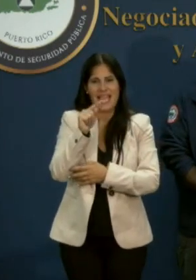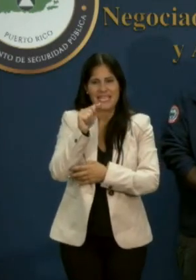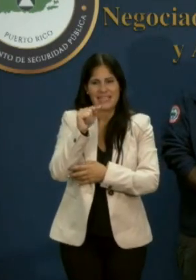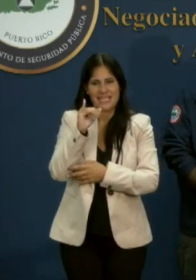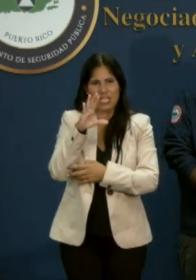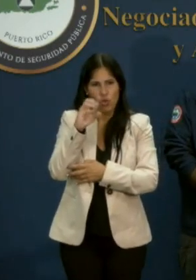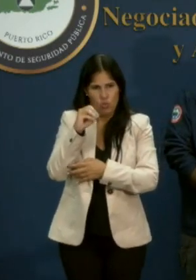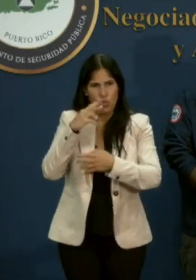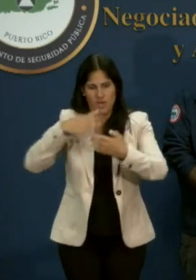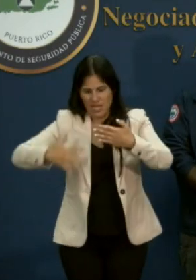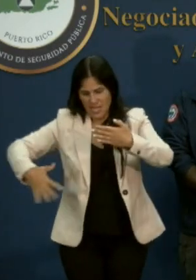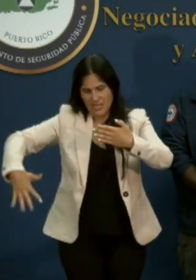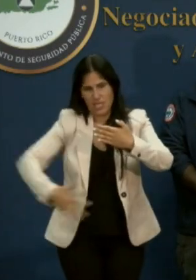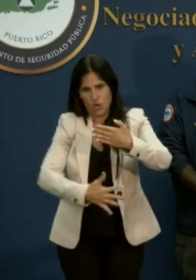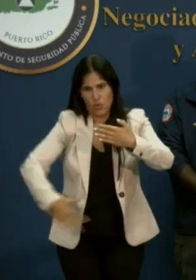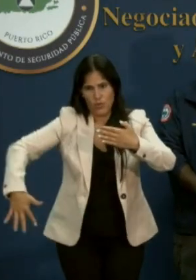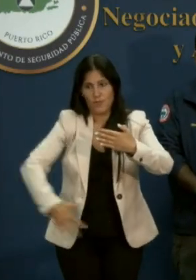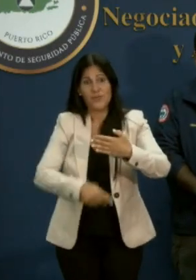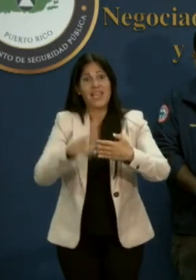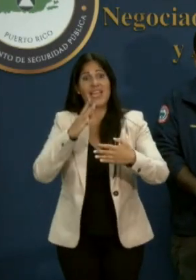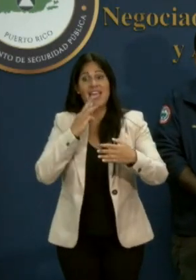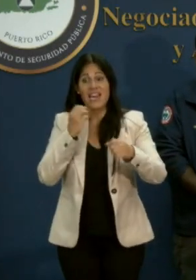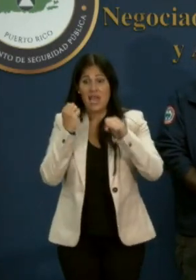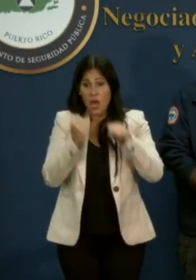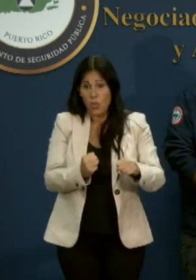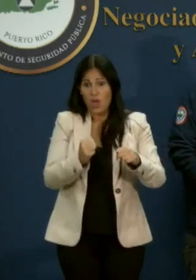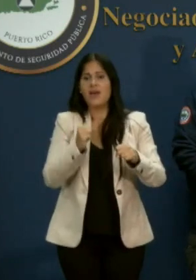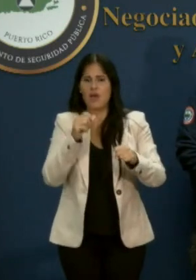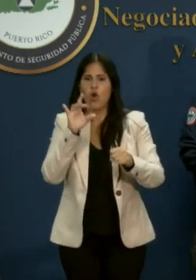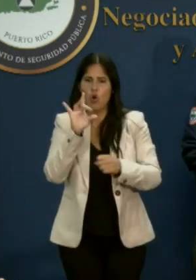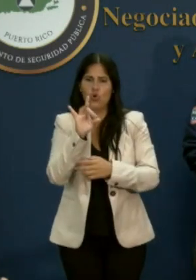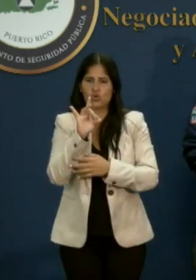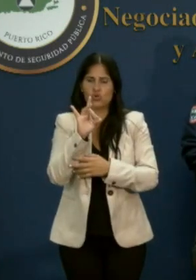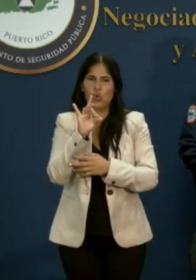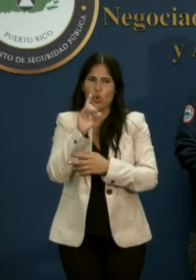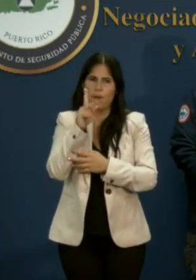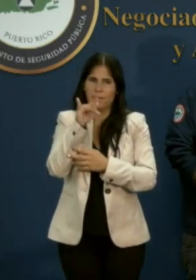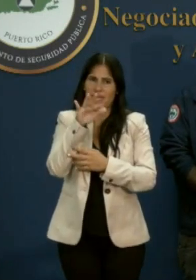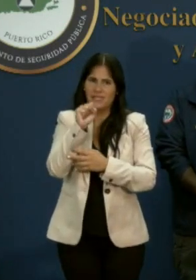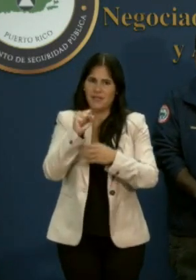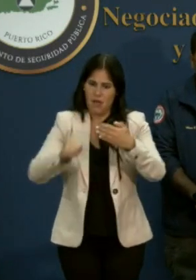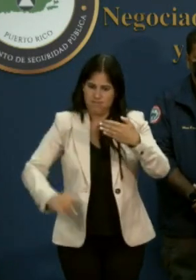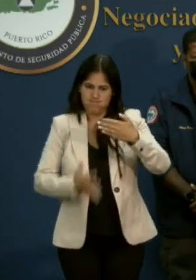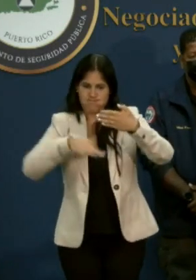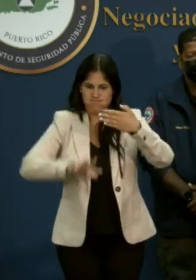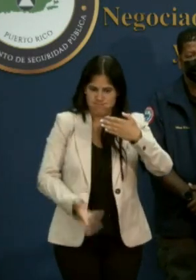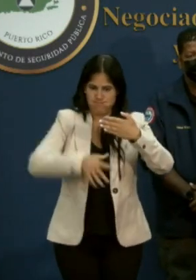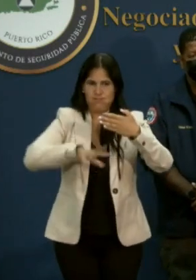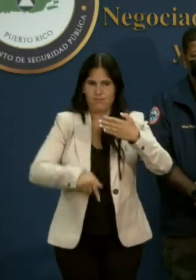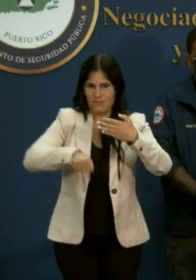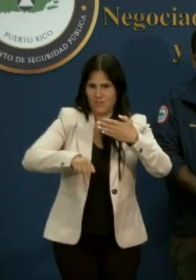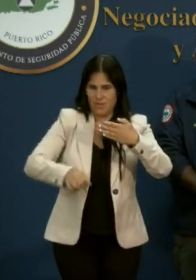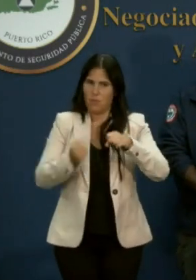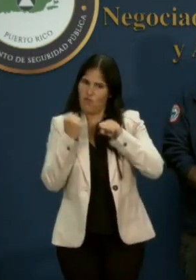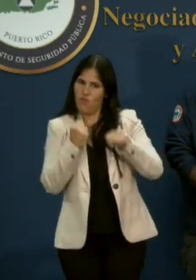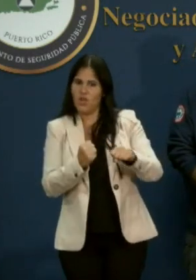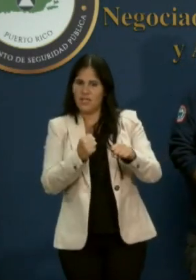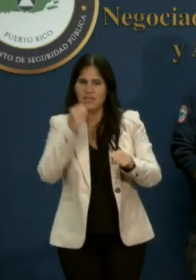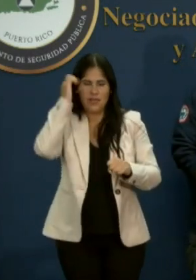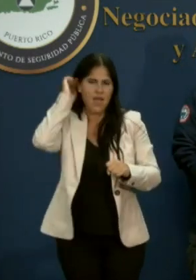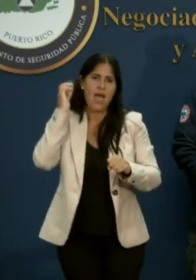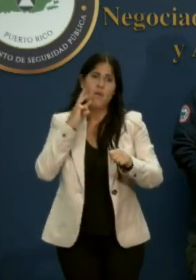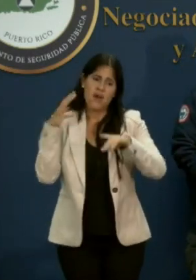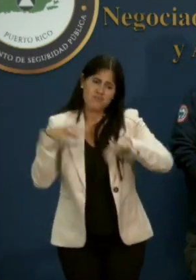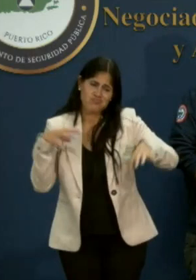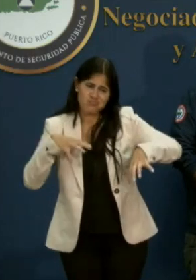fuerte oleaje, hasta 8 pies afectando la región. Esto va a estar generando fuertes corrientes marinas. Por lo tanto, a las